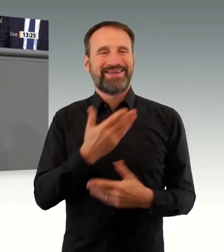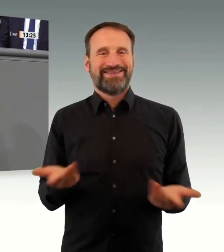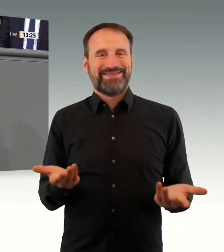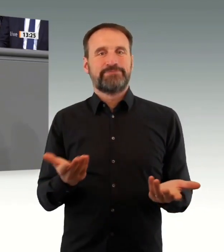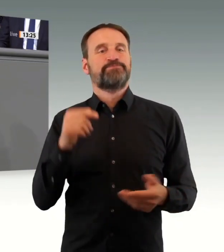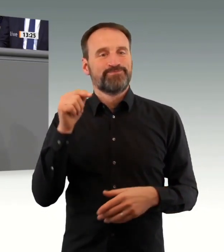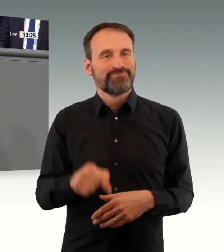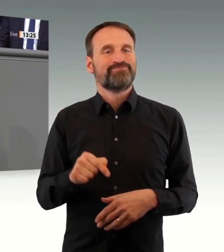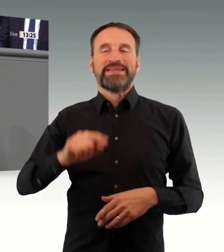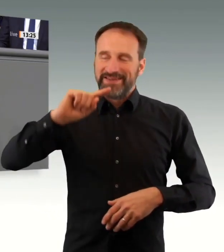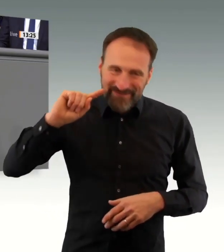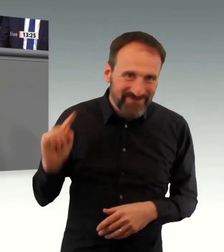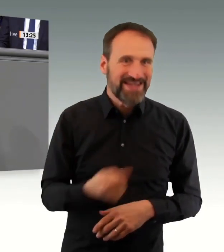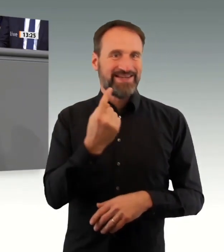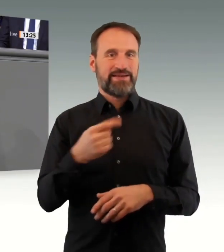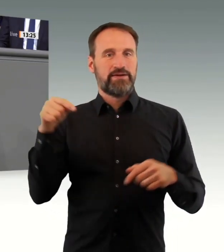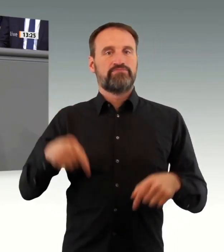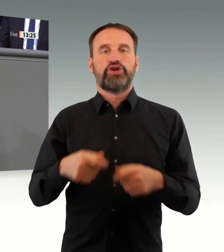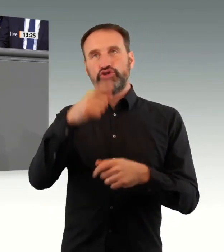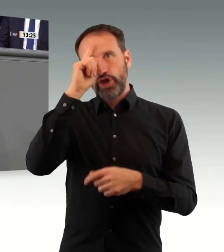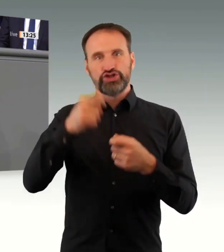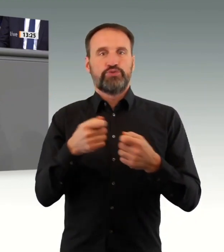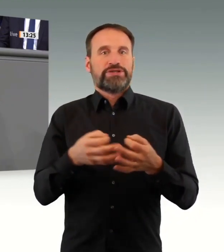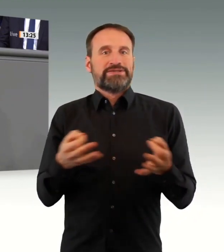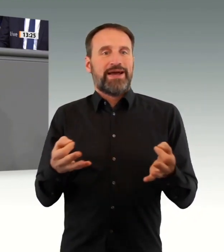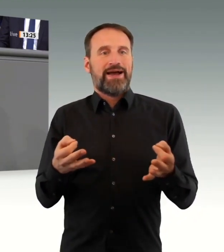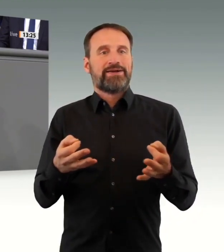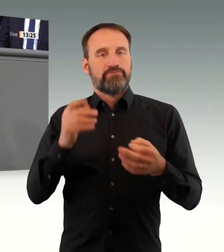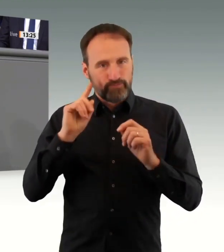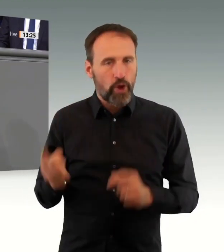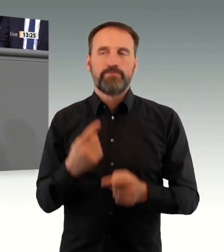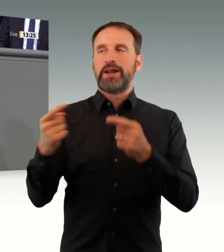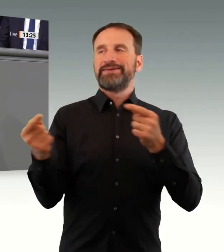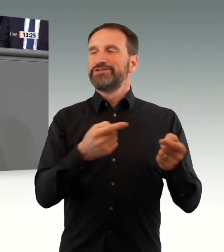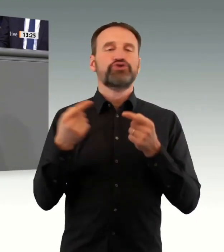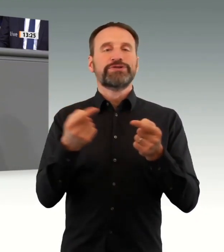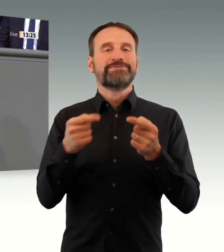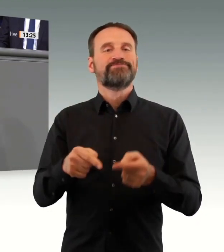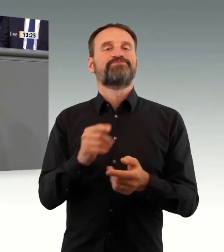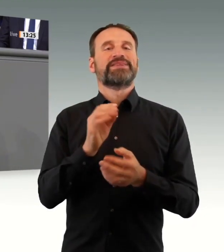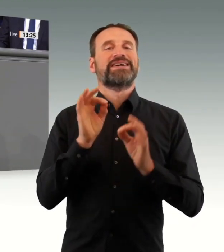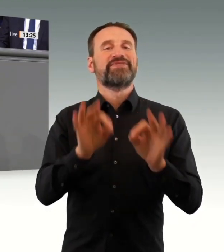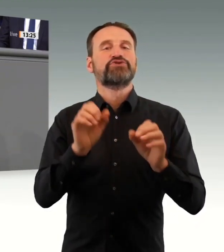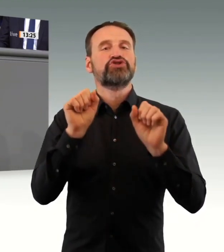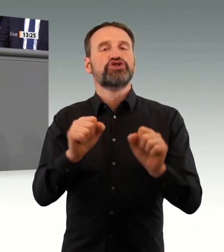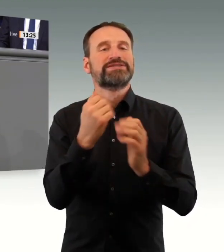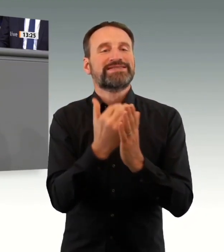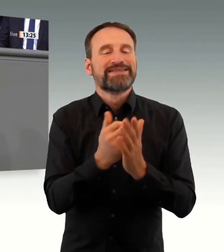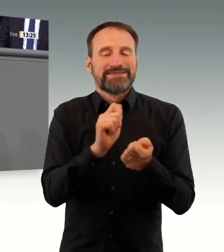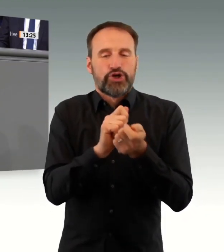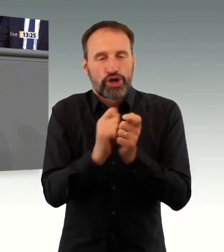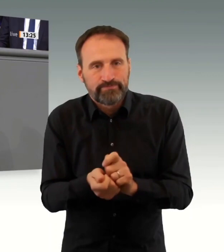gemacht haben. Fehler machen, das ist menschlich, das kann immer vorkommen und auch in der Politik. Ich mache Ihnen auch keinen Vorwurf darüber, dass es erst auf den massiven